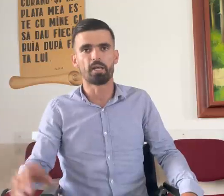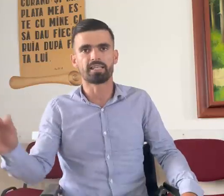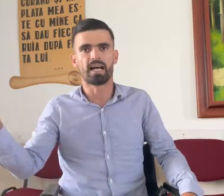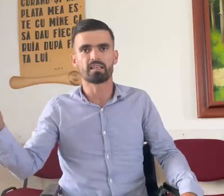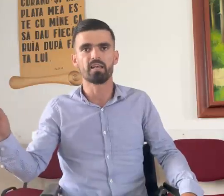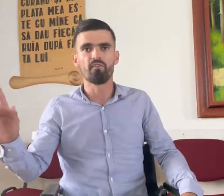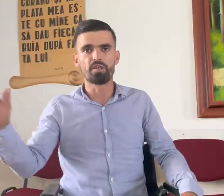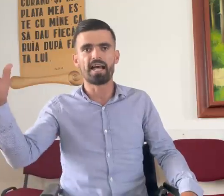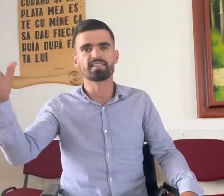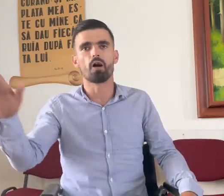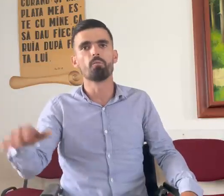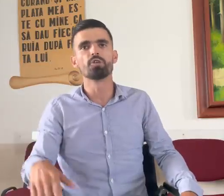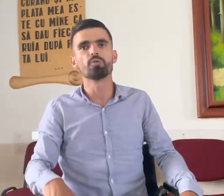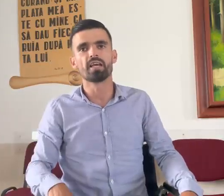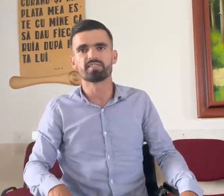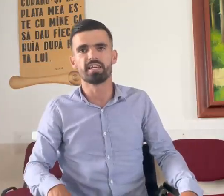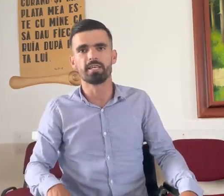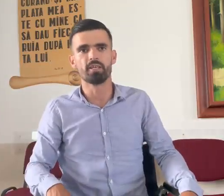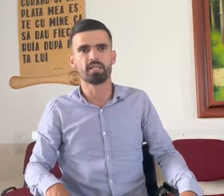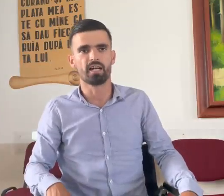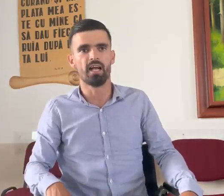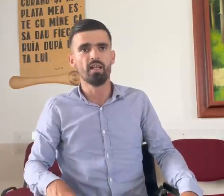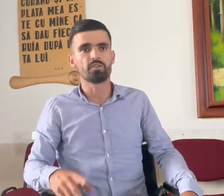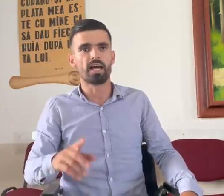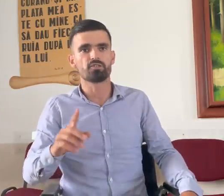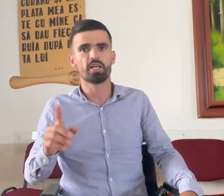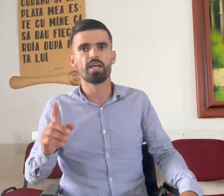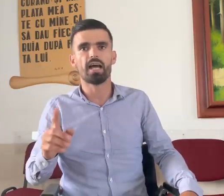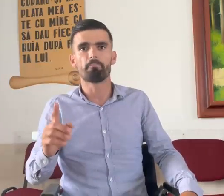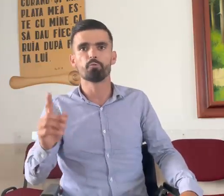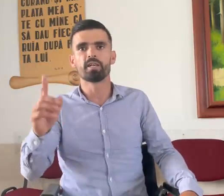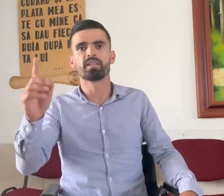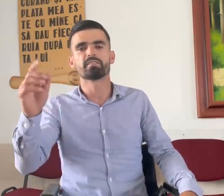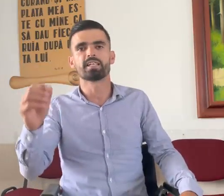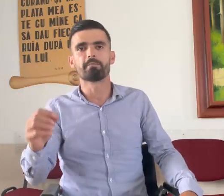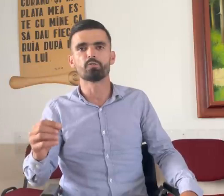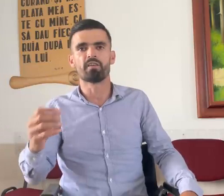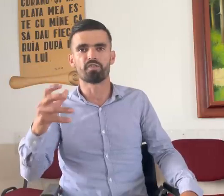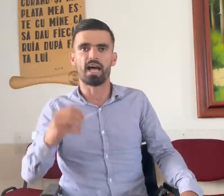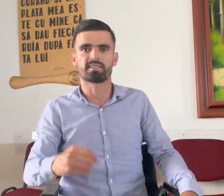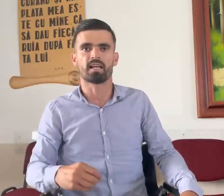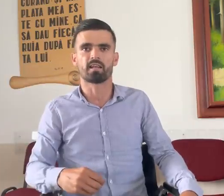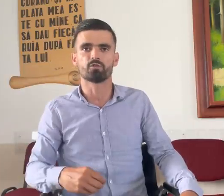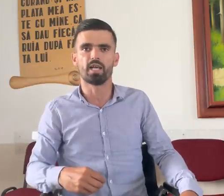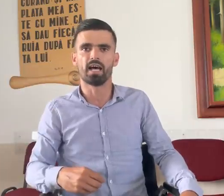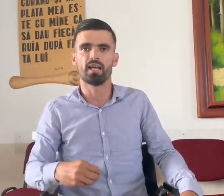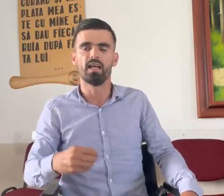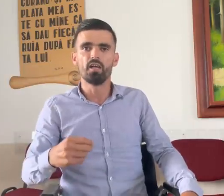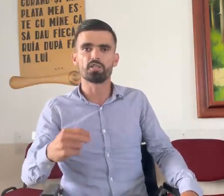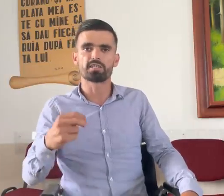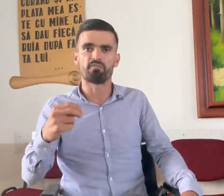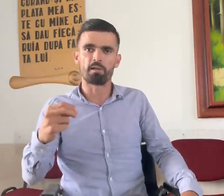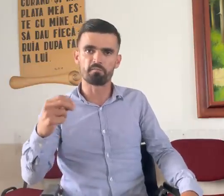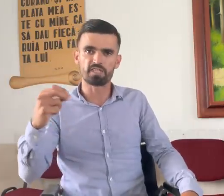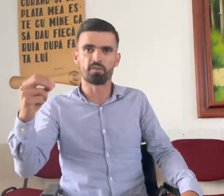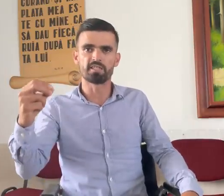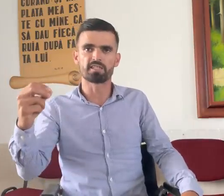plecat, viața omului nu este nimică, de aceea să ne punem viața rânduială și să fim sfinți